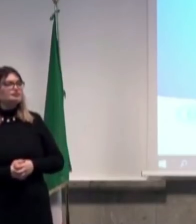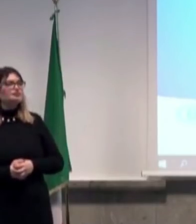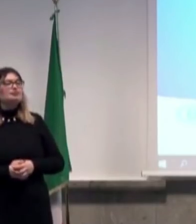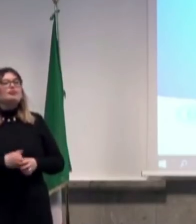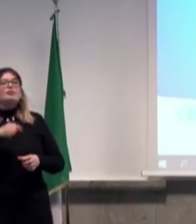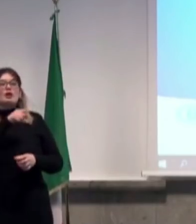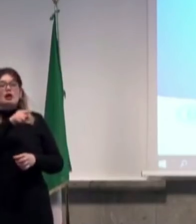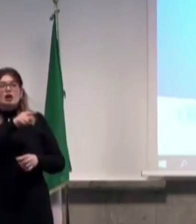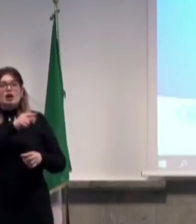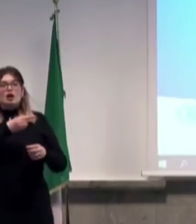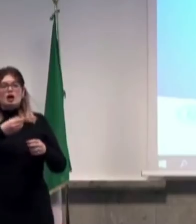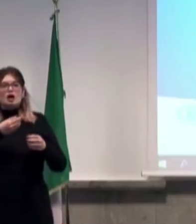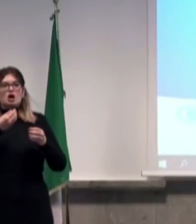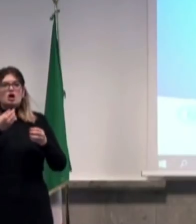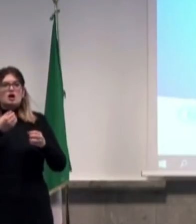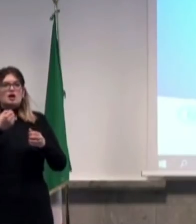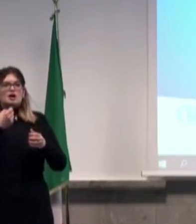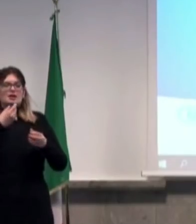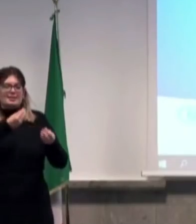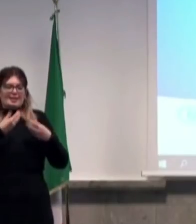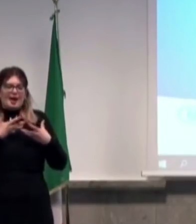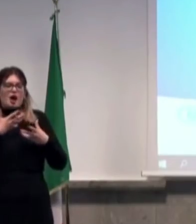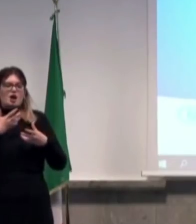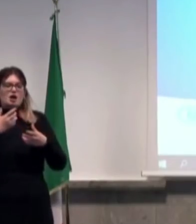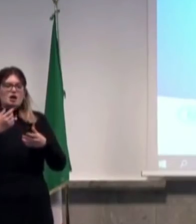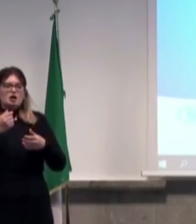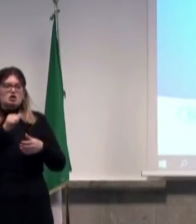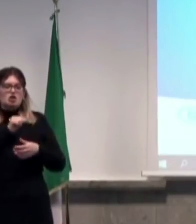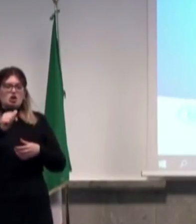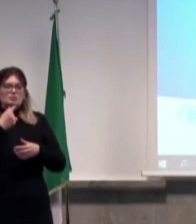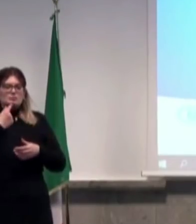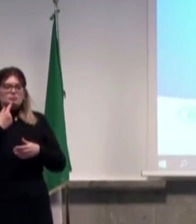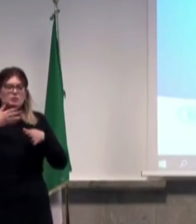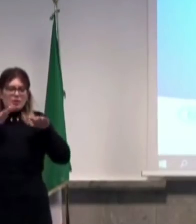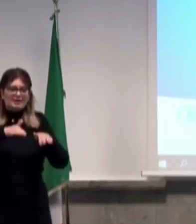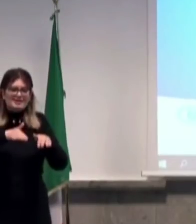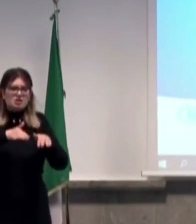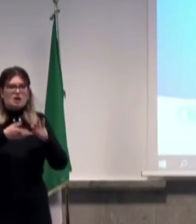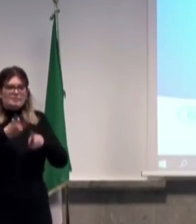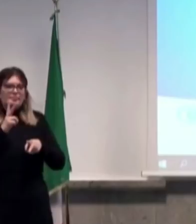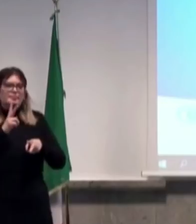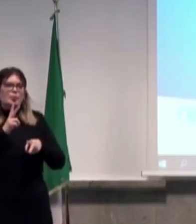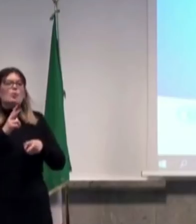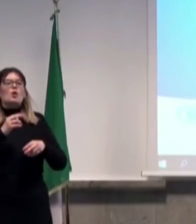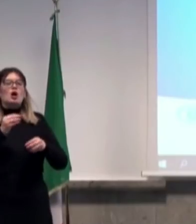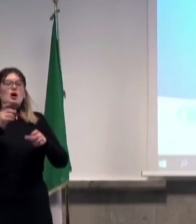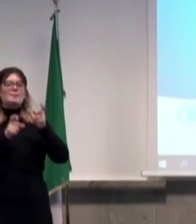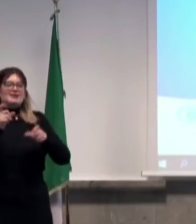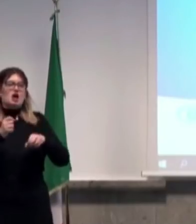come sono gli operatori sanitari, esattamente con la logica di provare a tutelarli al massimo.